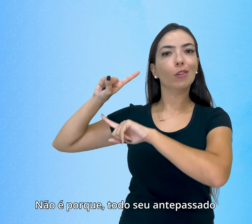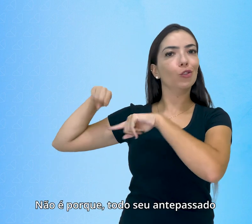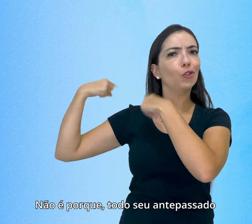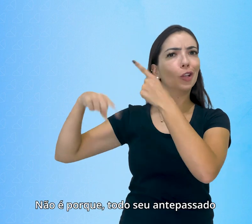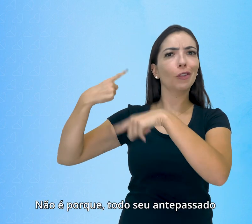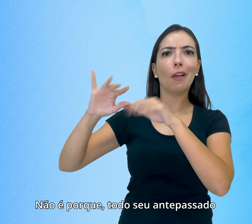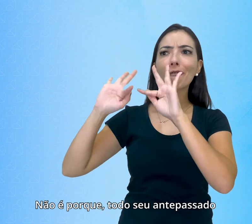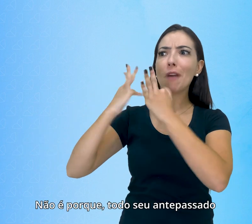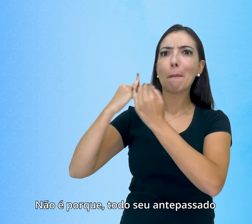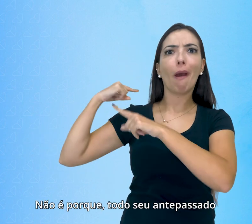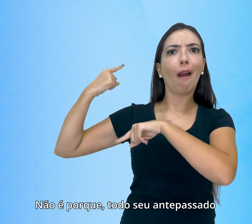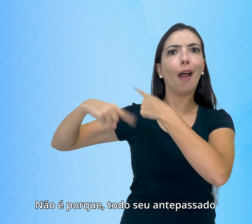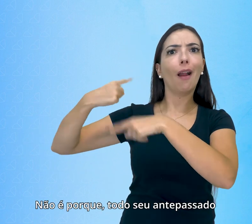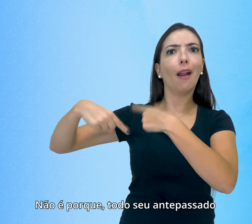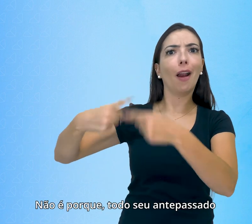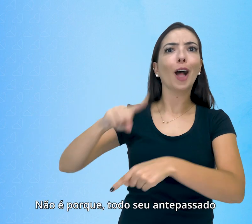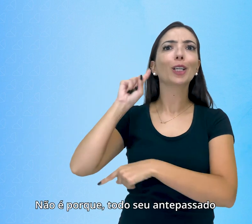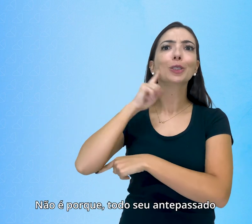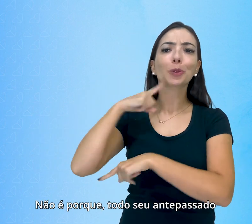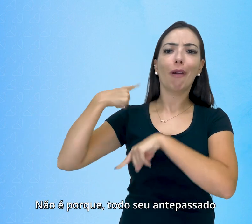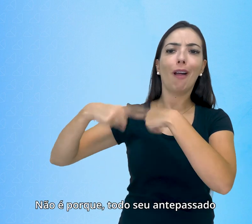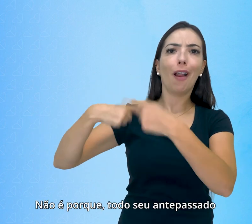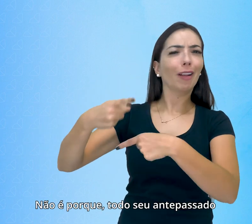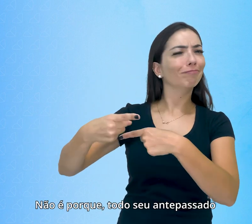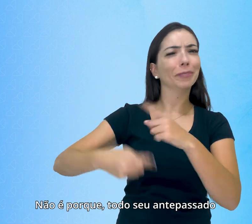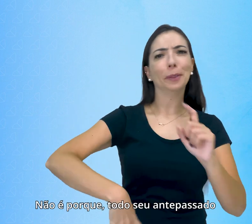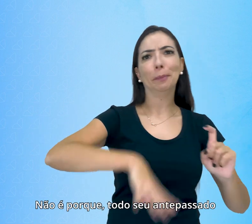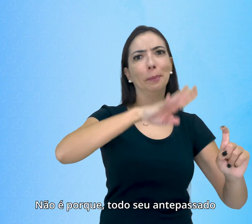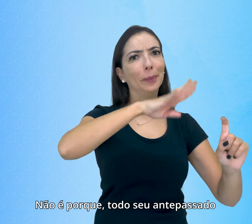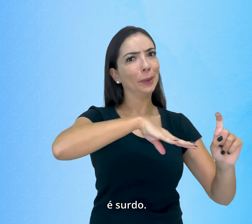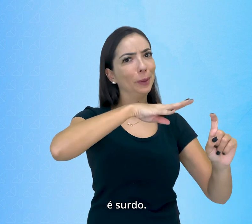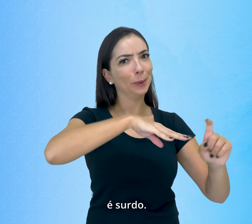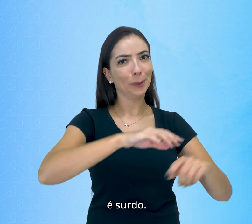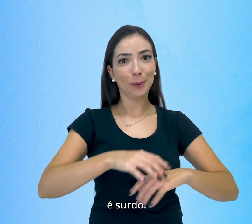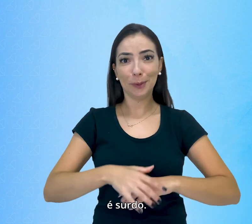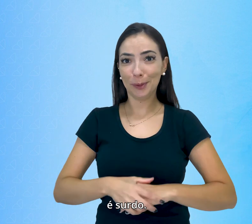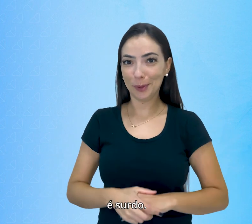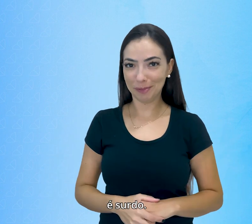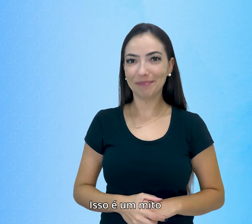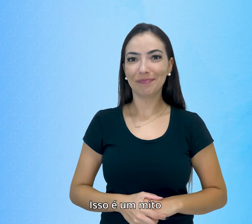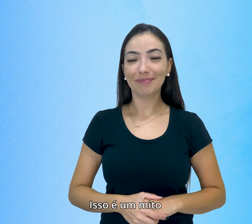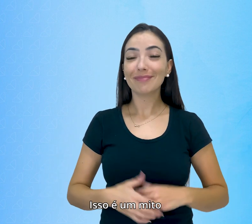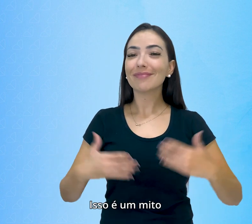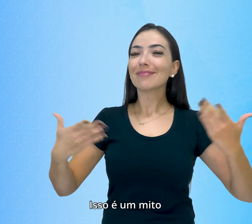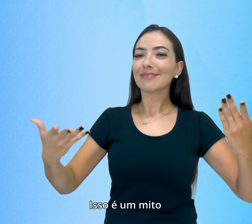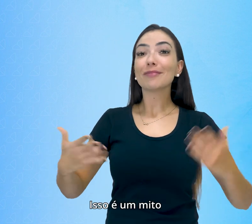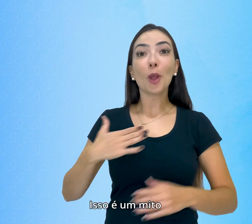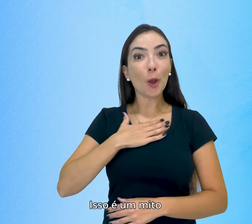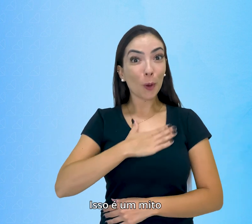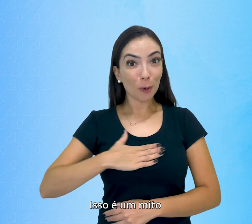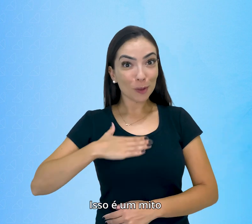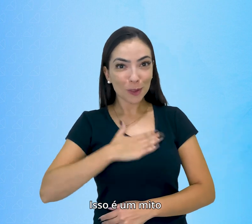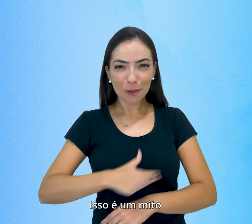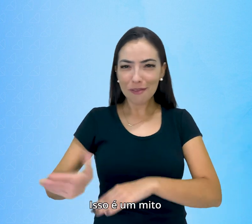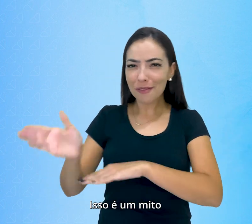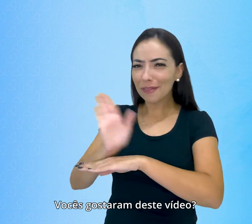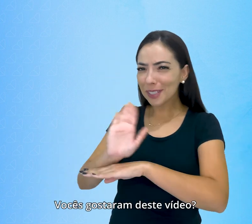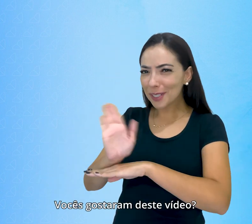Não é porque todo o seu antepassado é surdo. Isso é um mito. Vocês